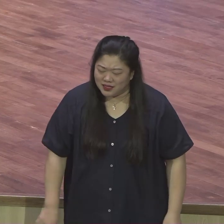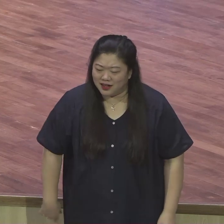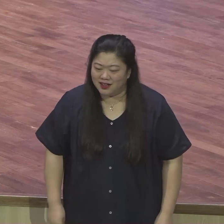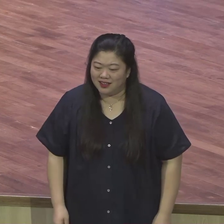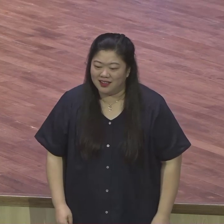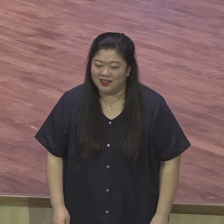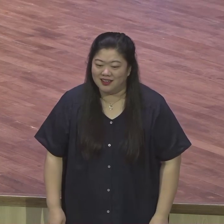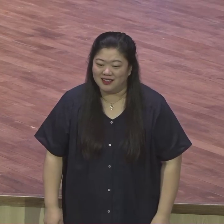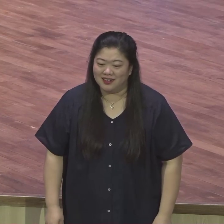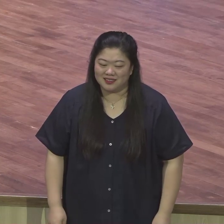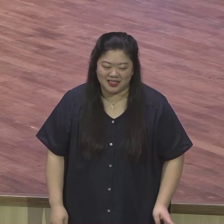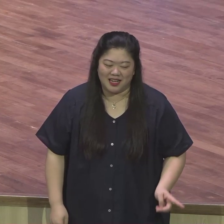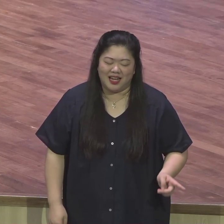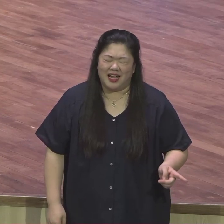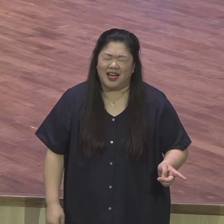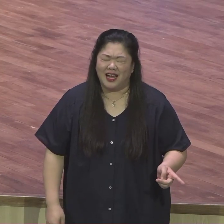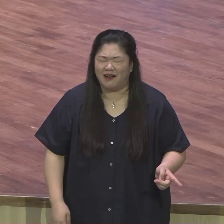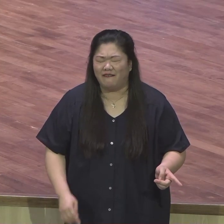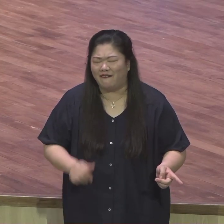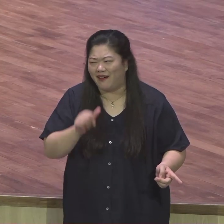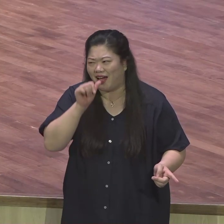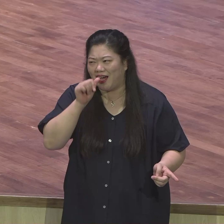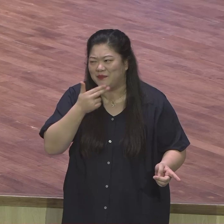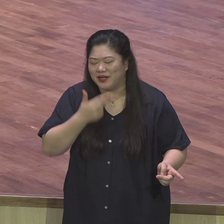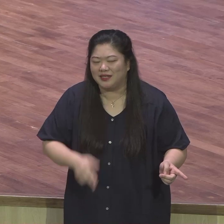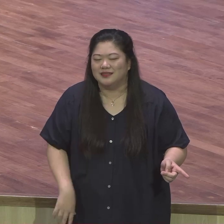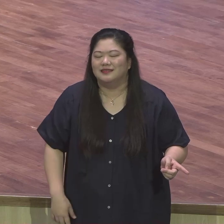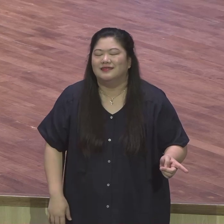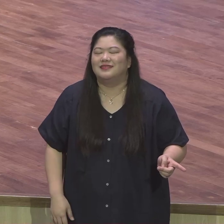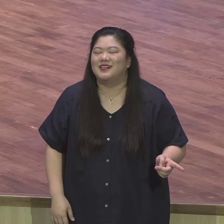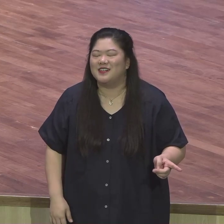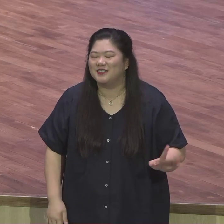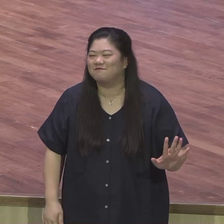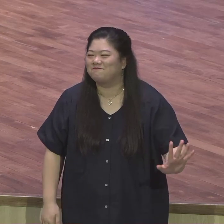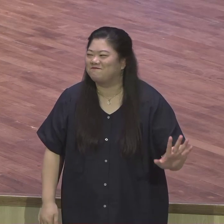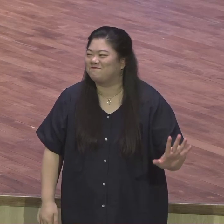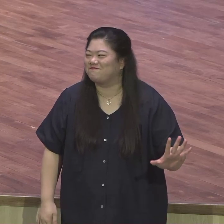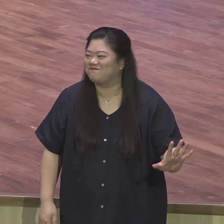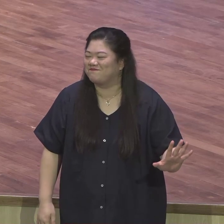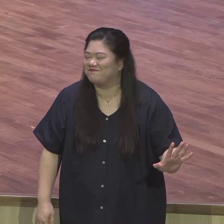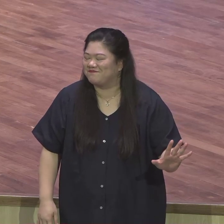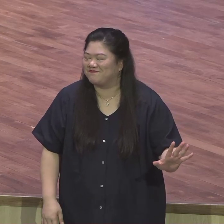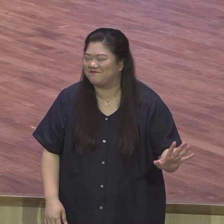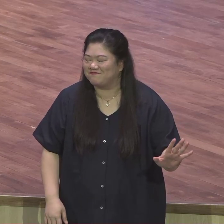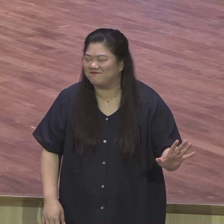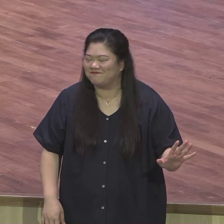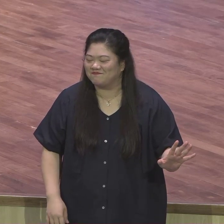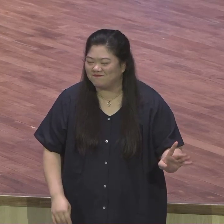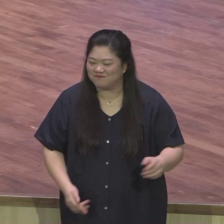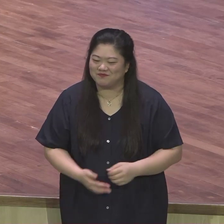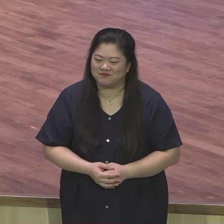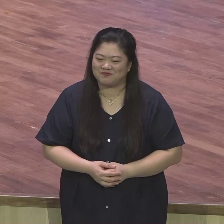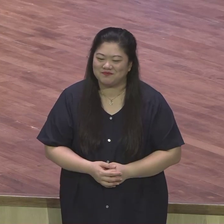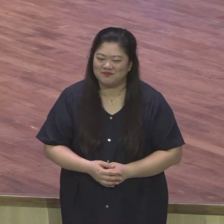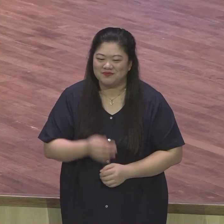여러분요. 우리는 우리 교단이요. 우리 교회에서 총회하면서요. 총회하면서 총회 계류를 했습니다.